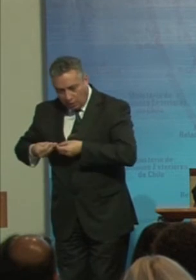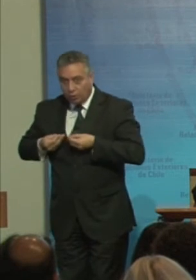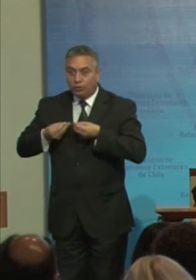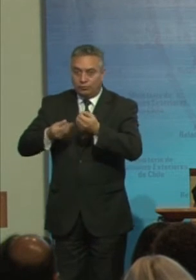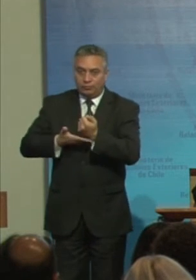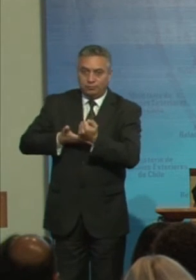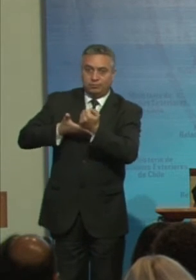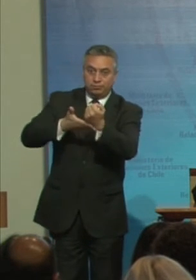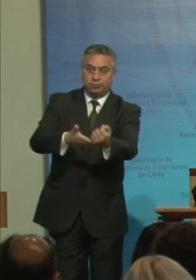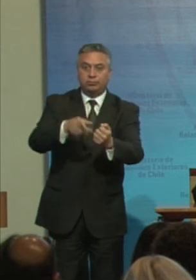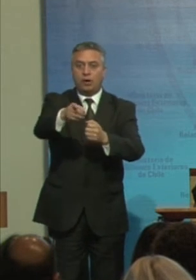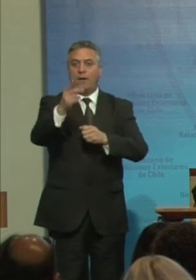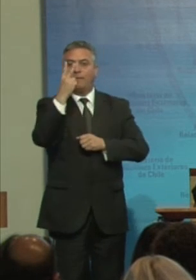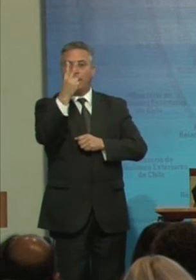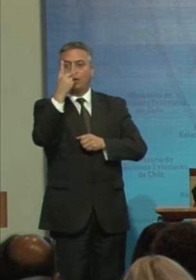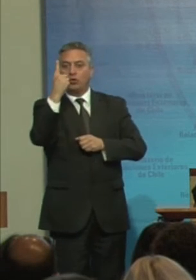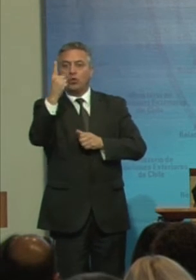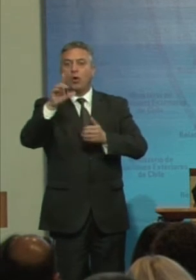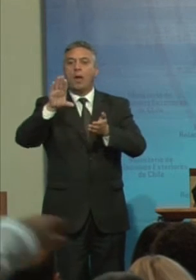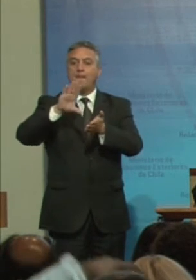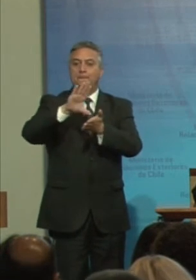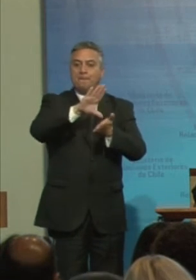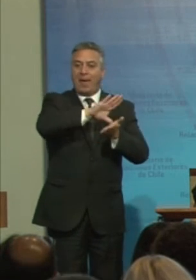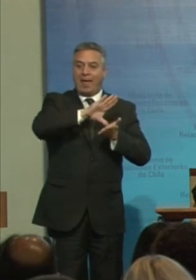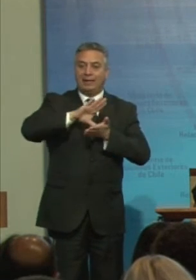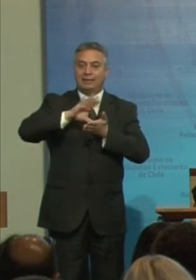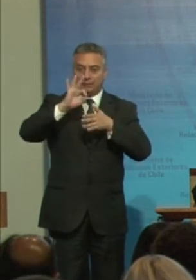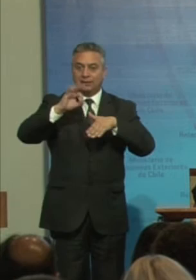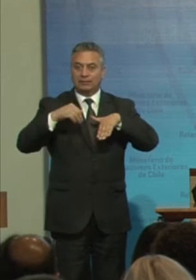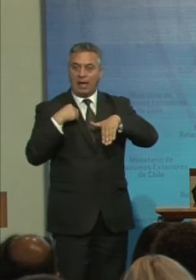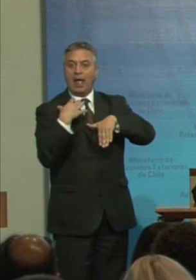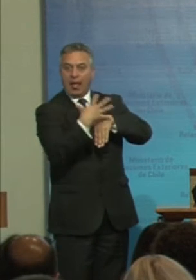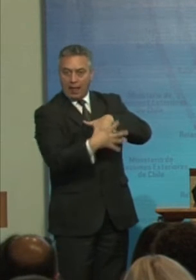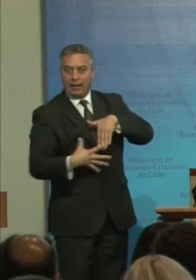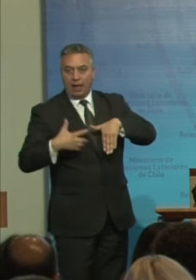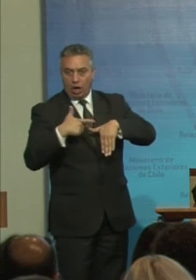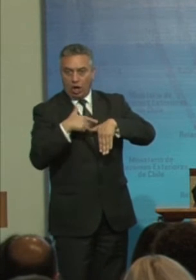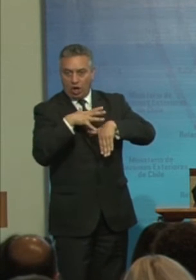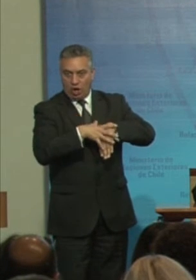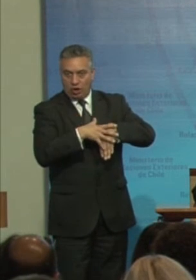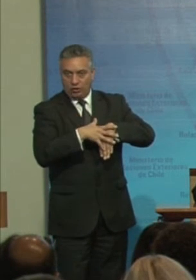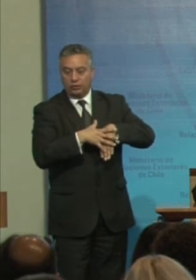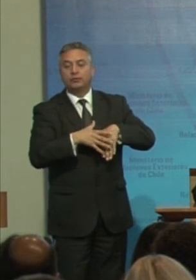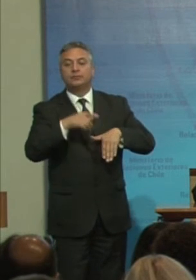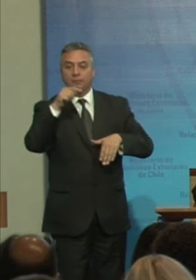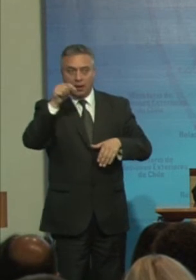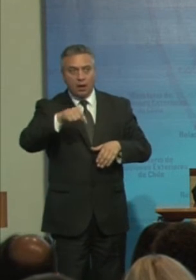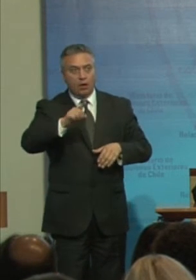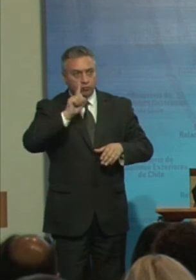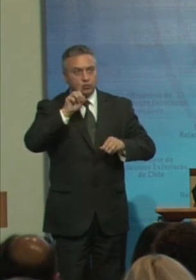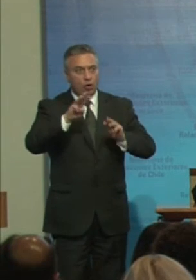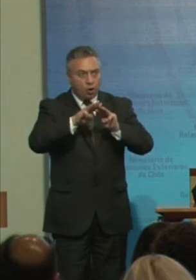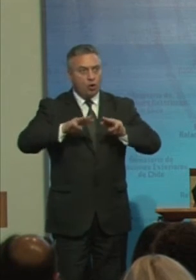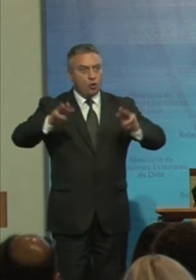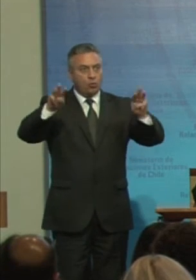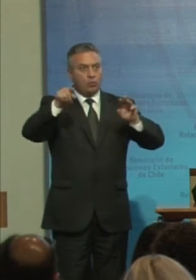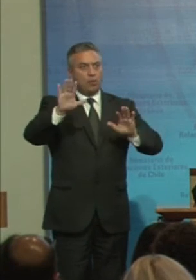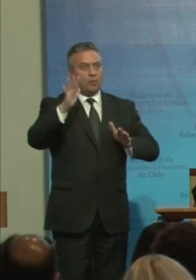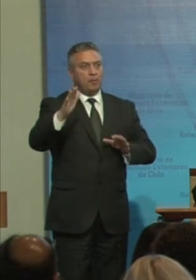21 países De la región Hoy tenemos La información De lo que Ya se tiene A nivel De Naciones Unidas De